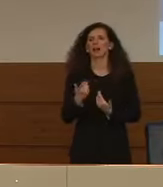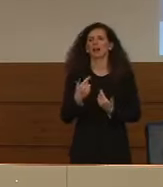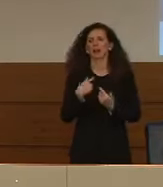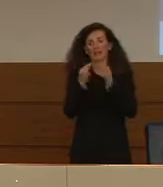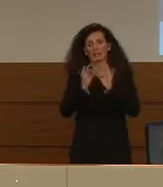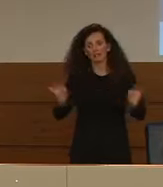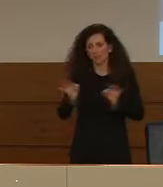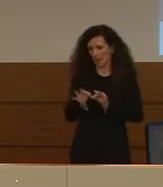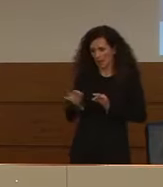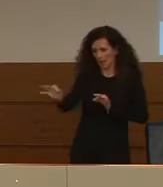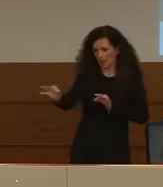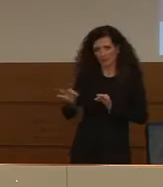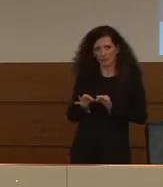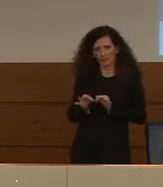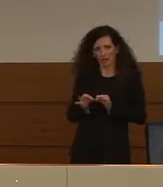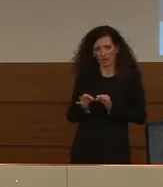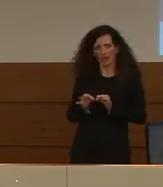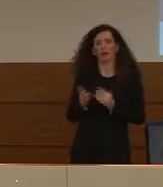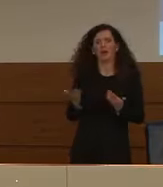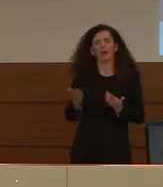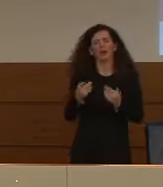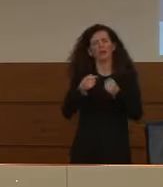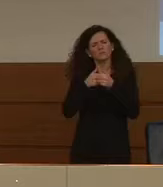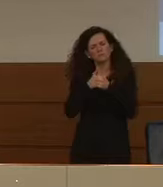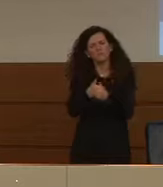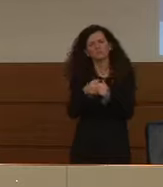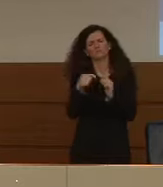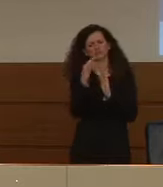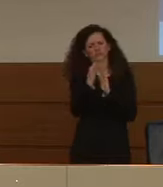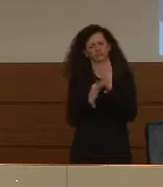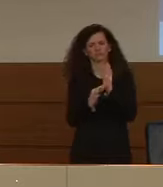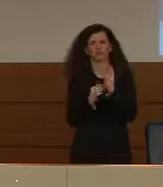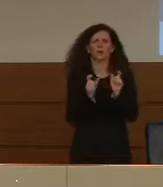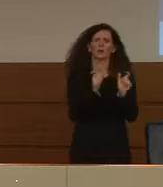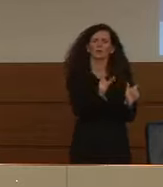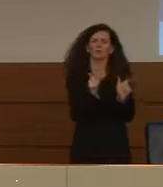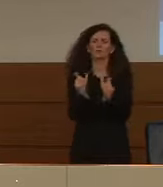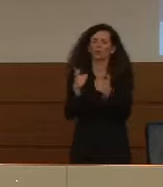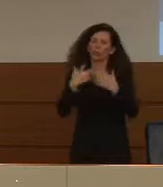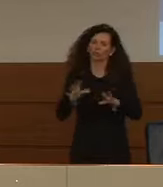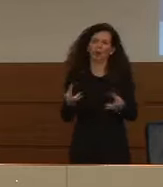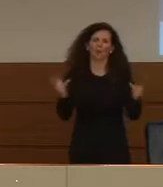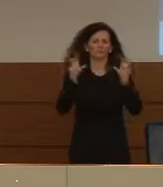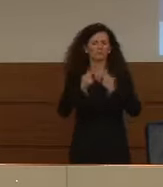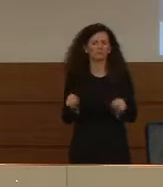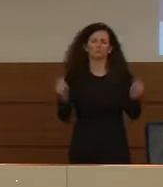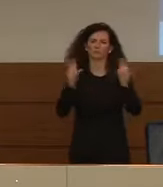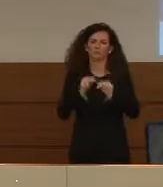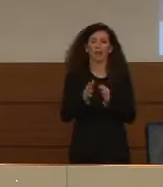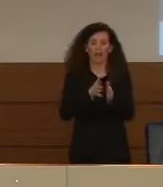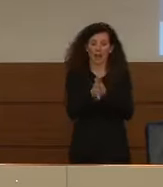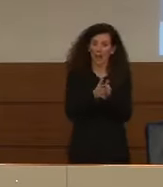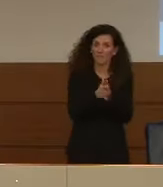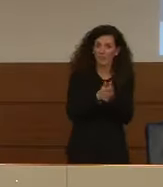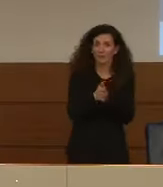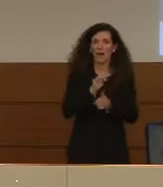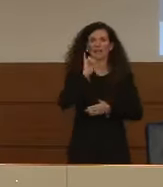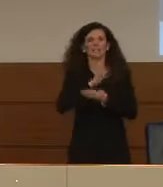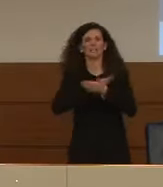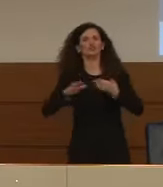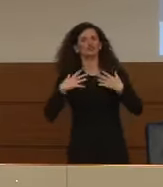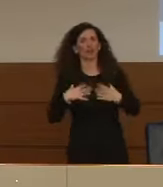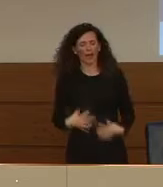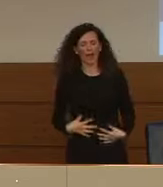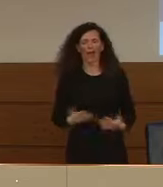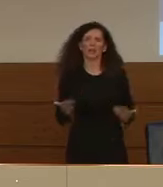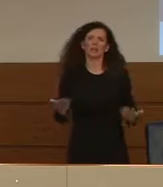la distanza interpersonale e adottare quelle che sono delle misure che sono state più volte ribadite, del lavaggio delle mani e della cura dell'igiene, io